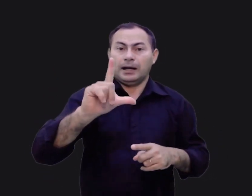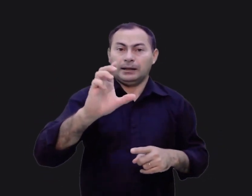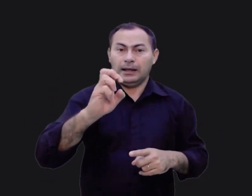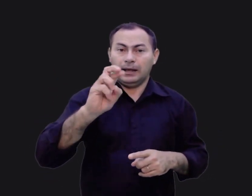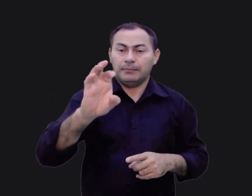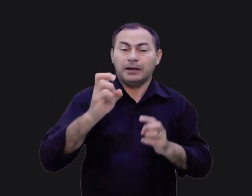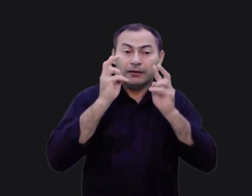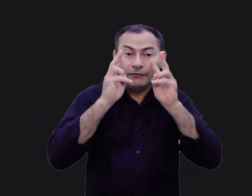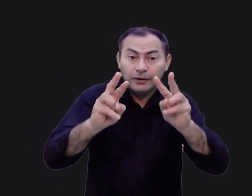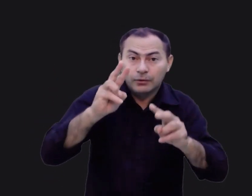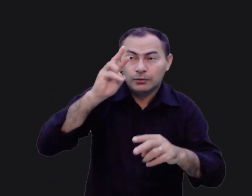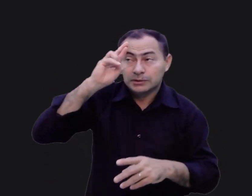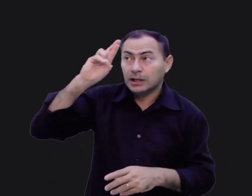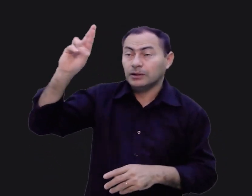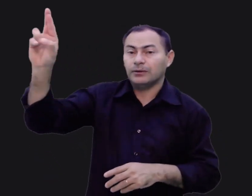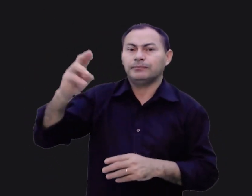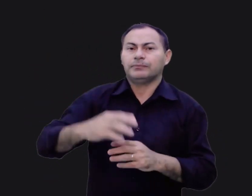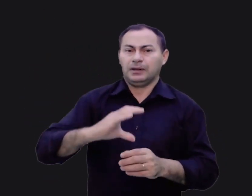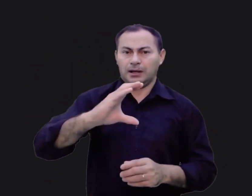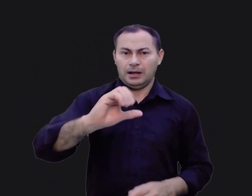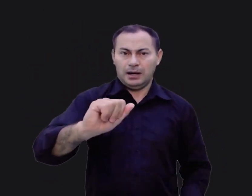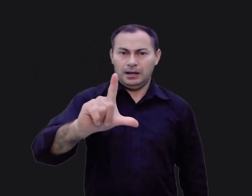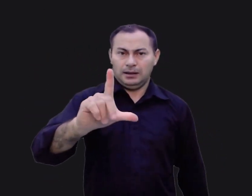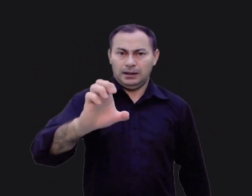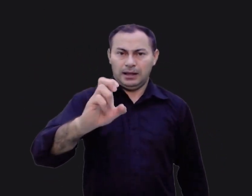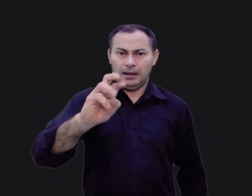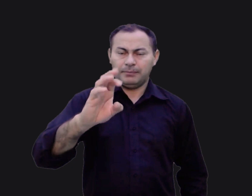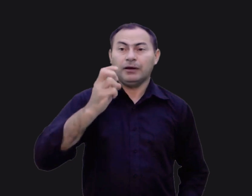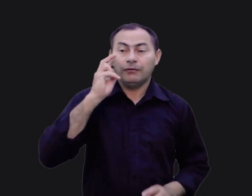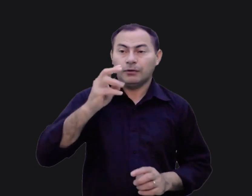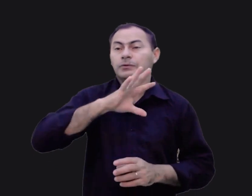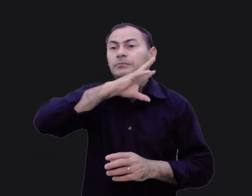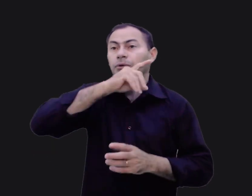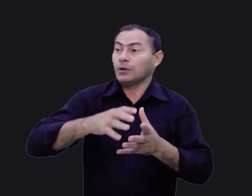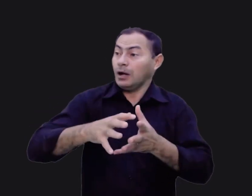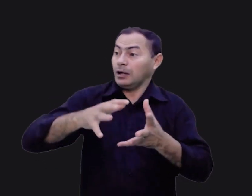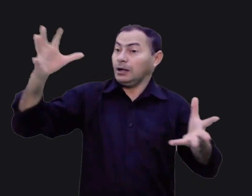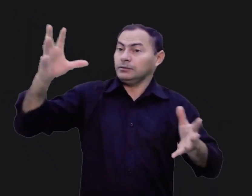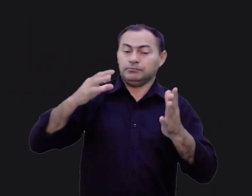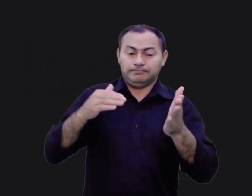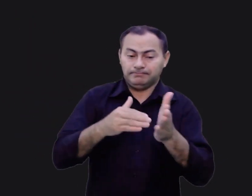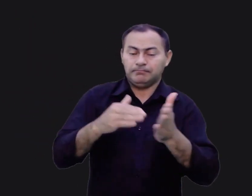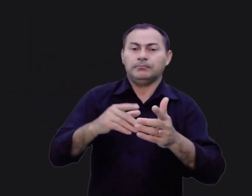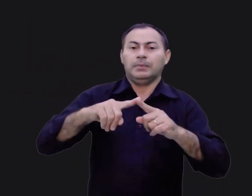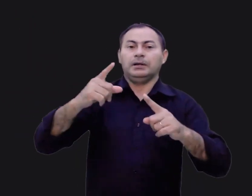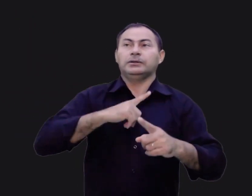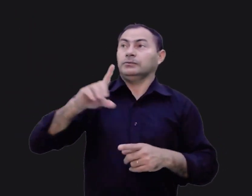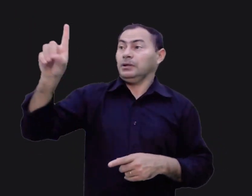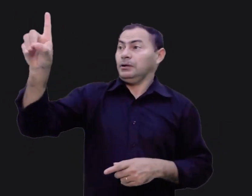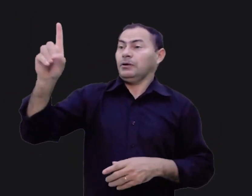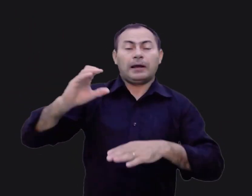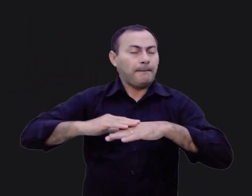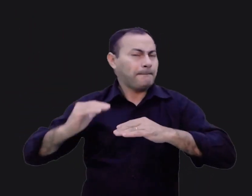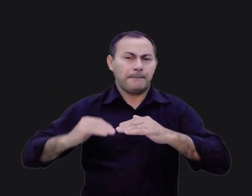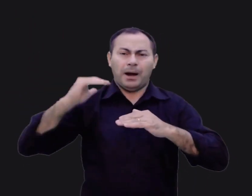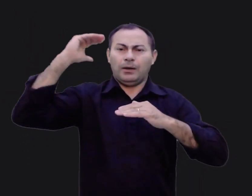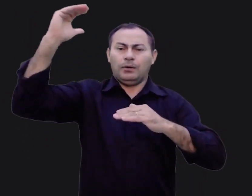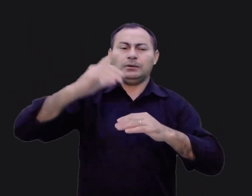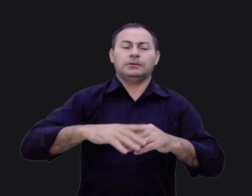Ah, Caleb viu o Senhor. Caleb também viu os gigantes e obstáculos, claro, mas ele tinha um Deus que era maior do que